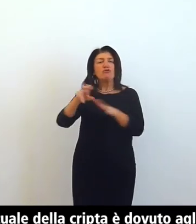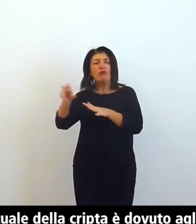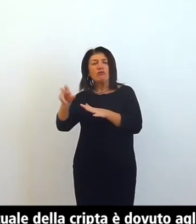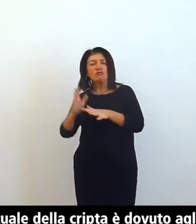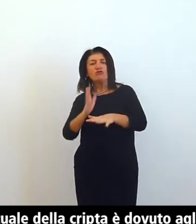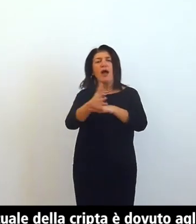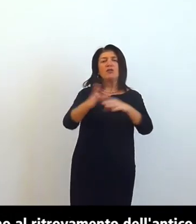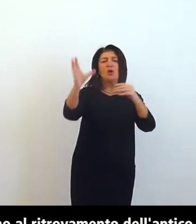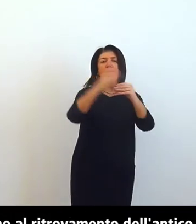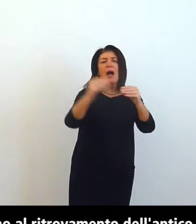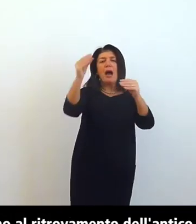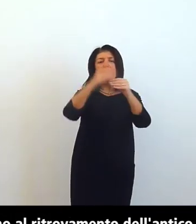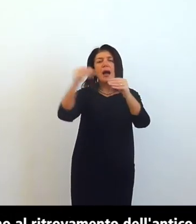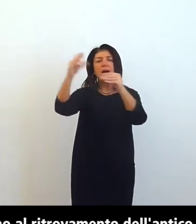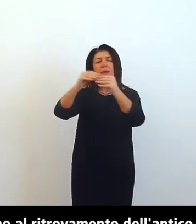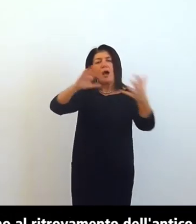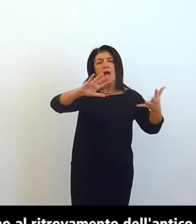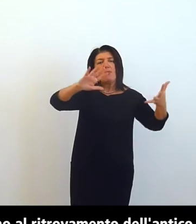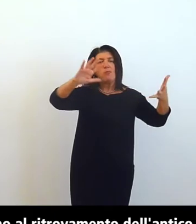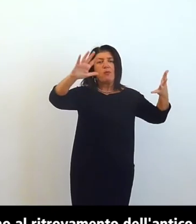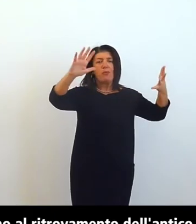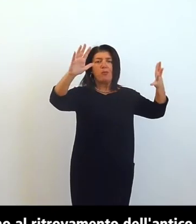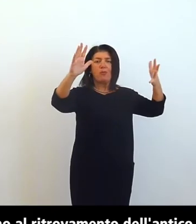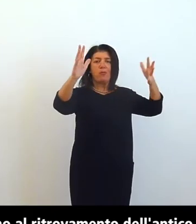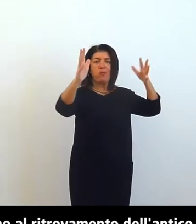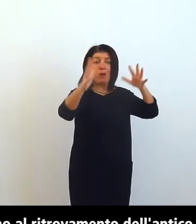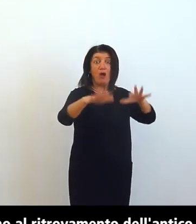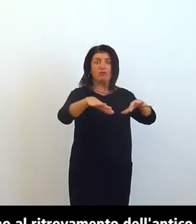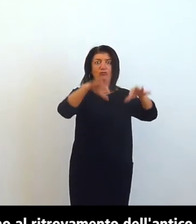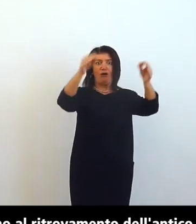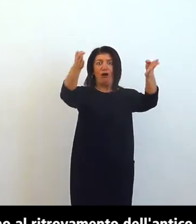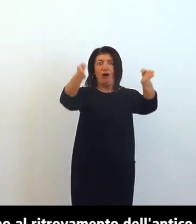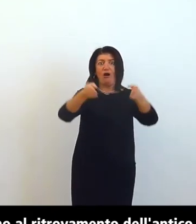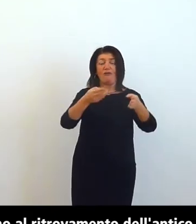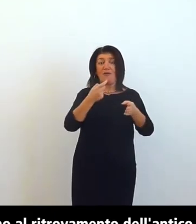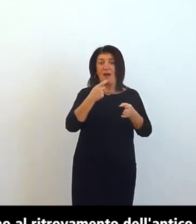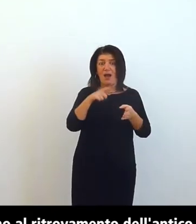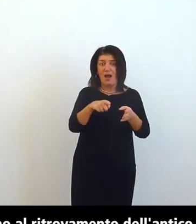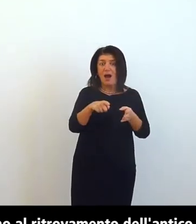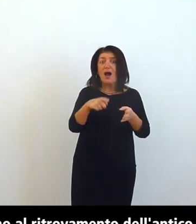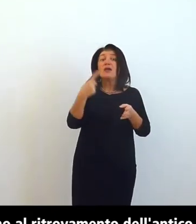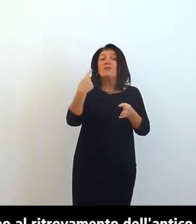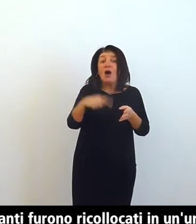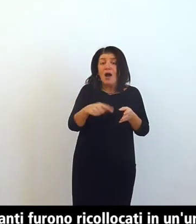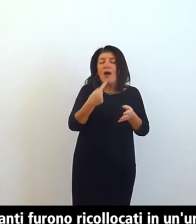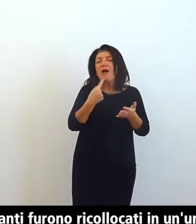seguirono al ritrovamento dell'antico sarcofago i corpi dei tre santi furono ricollocati in un'urna d